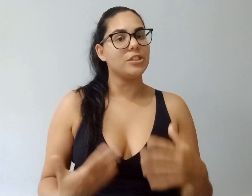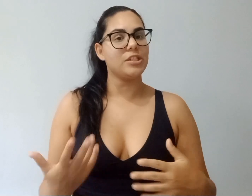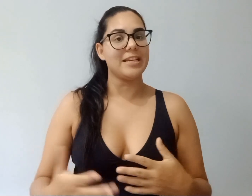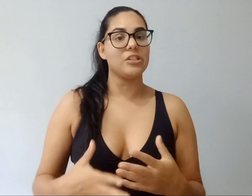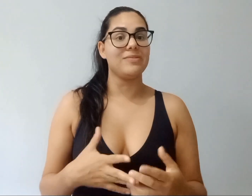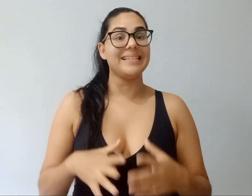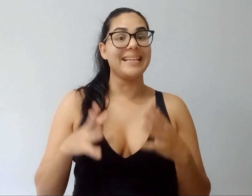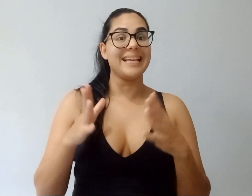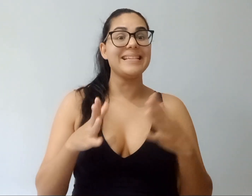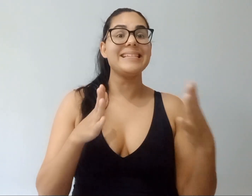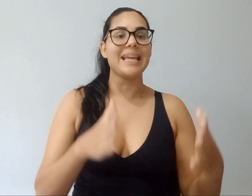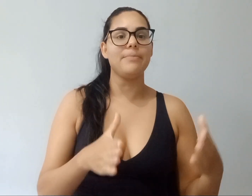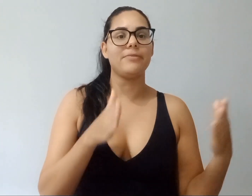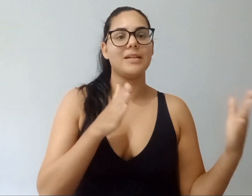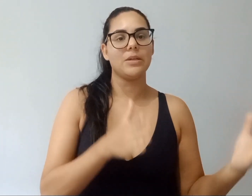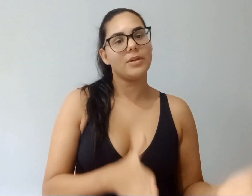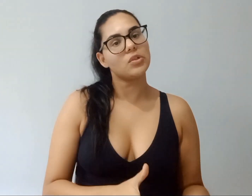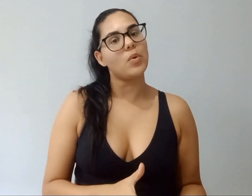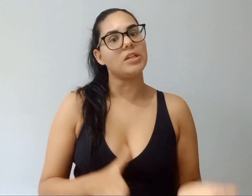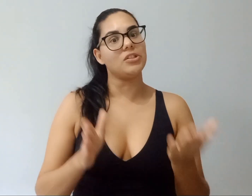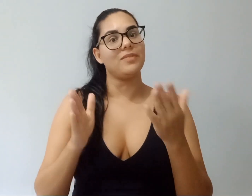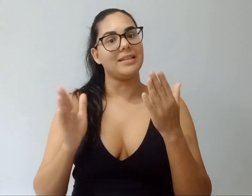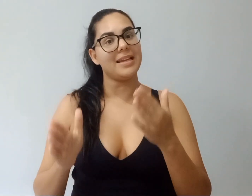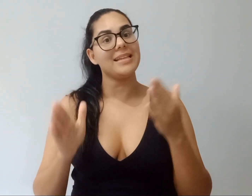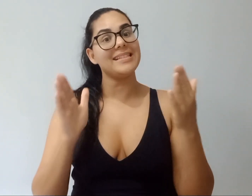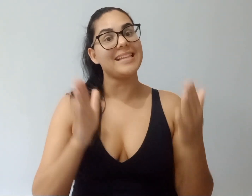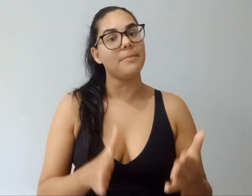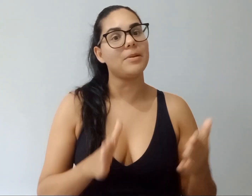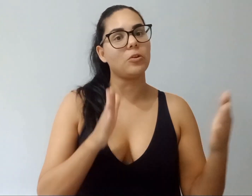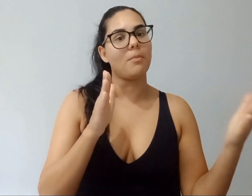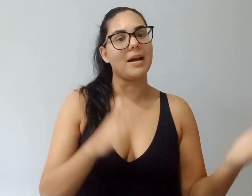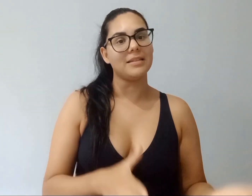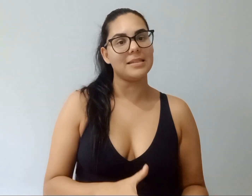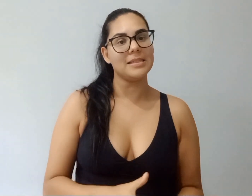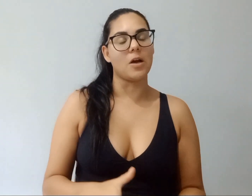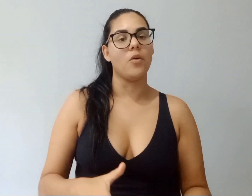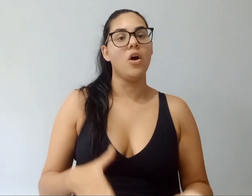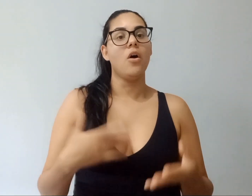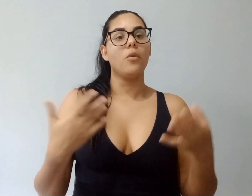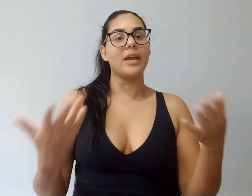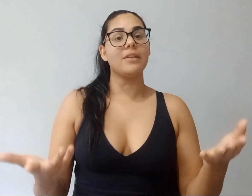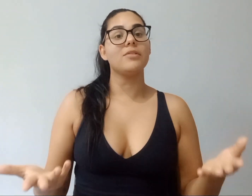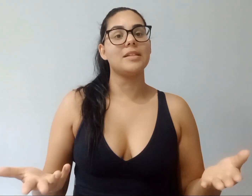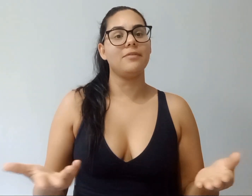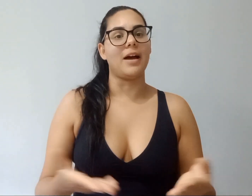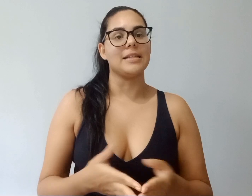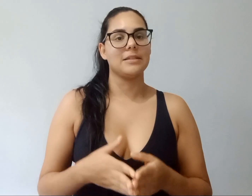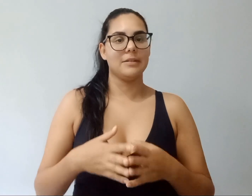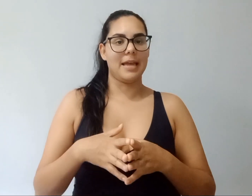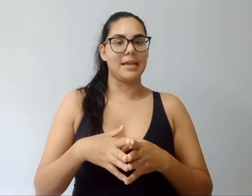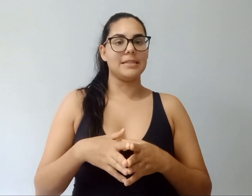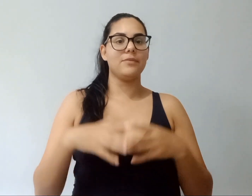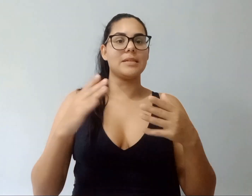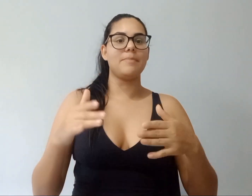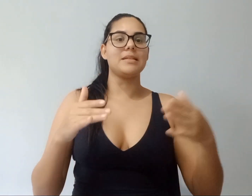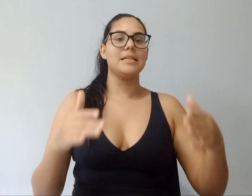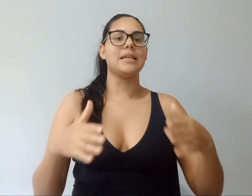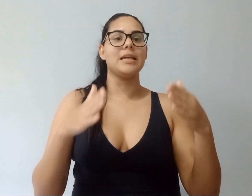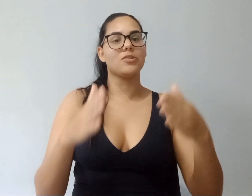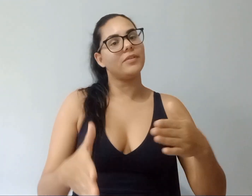a dia, a gente vai ter que sempre fazer uma escolha, gente vai ter que sempre tomar a decisão. O que você faz? Se você precisa resolver